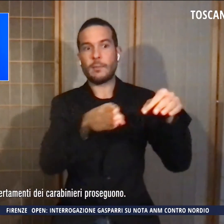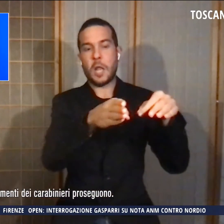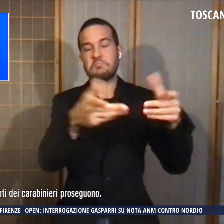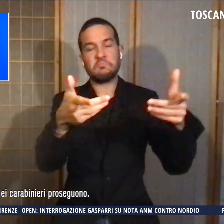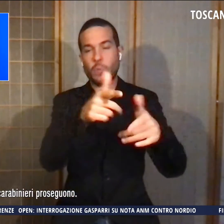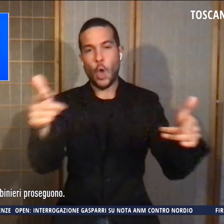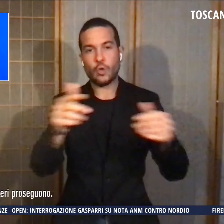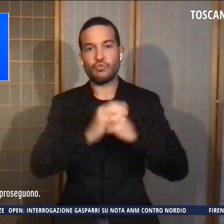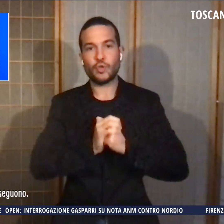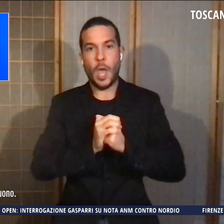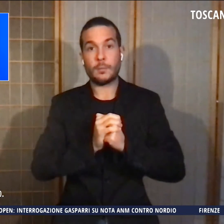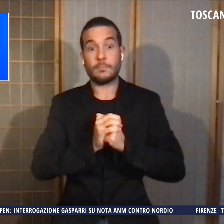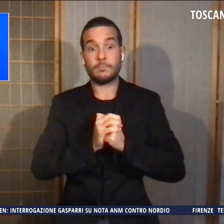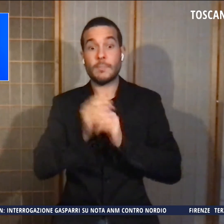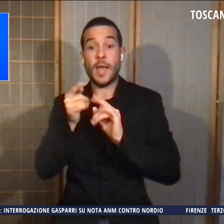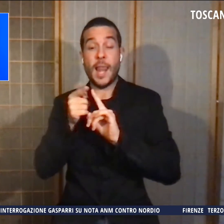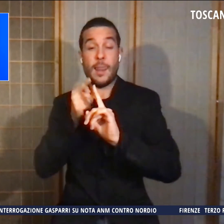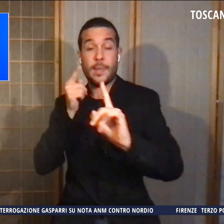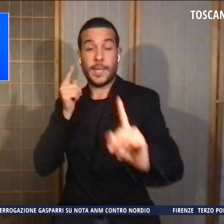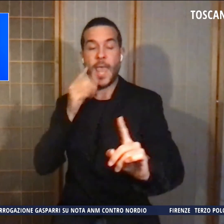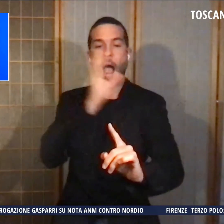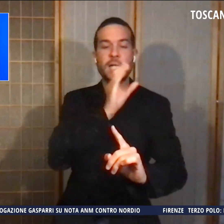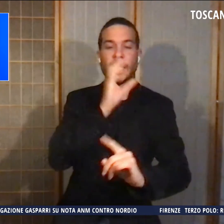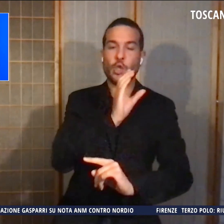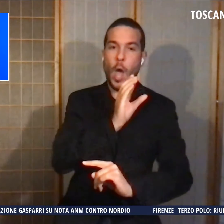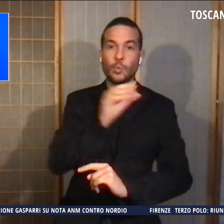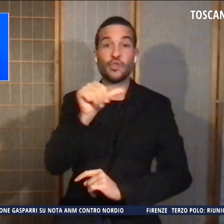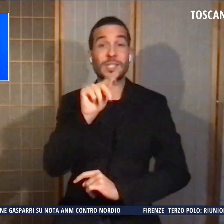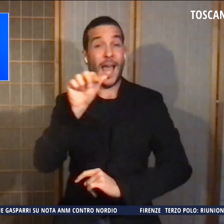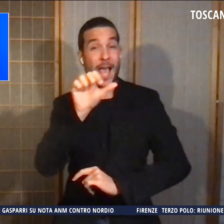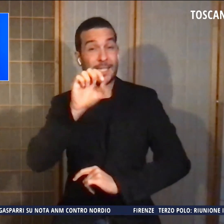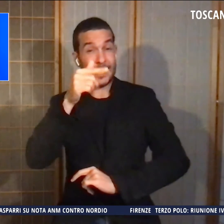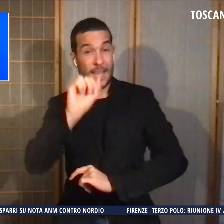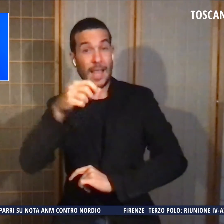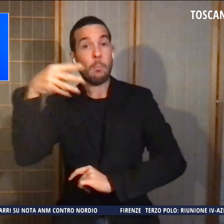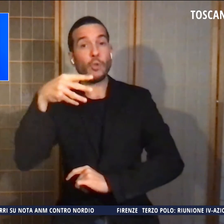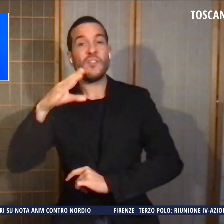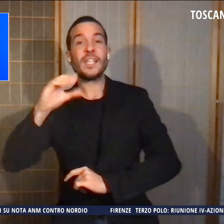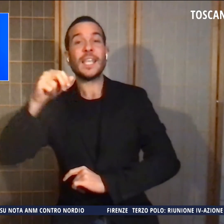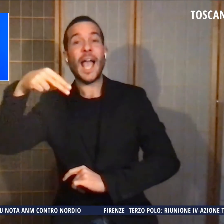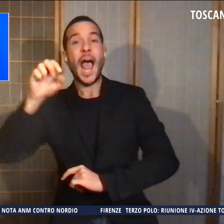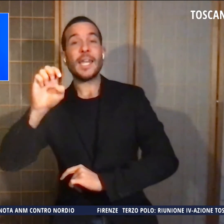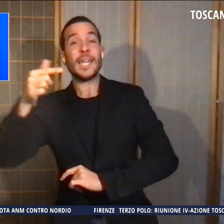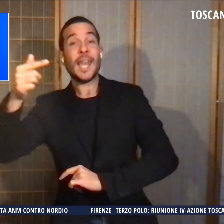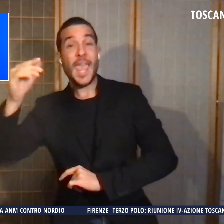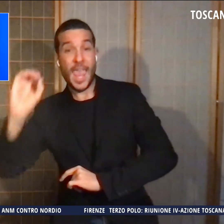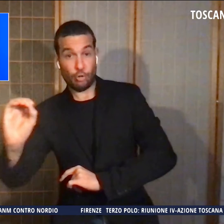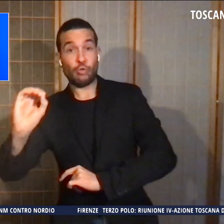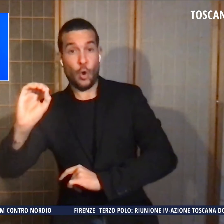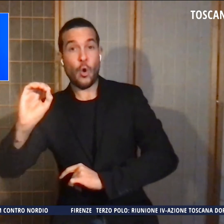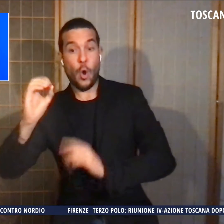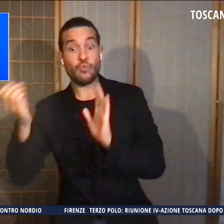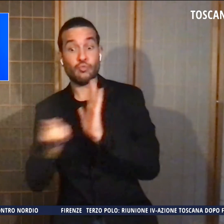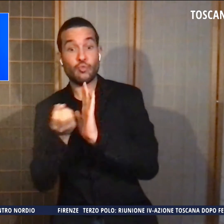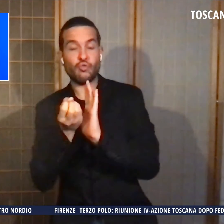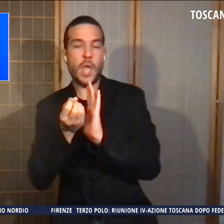segue la linea Castagneto-Carducci-Sassetta-Monteverdi-Canneto e l'episodio risale ad alcuni